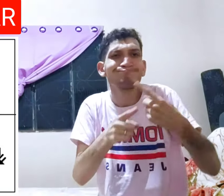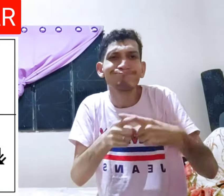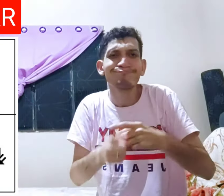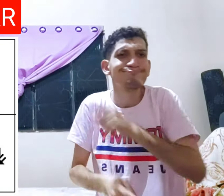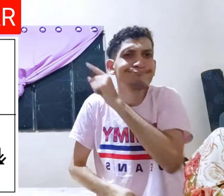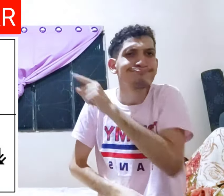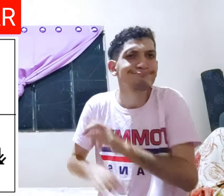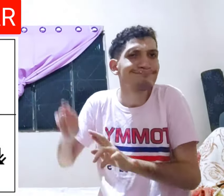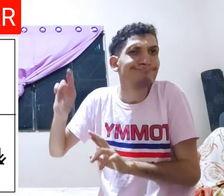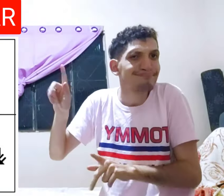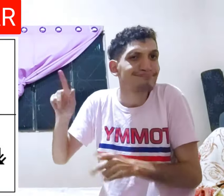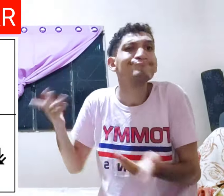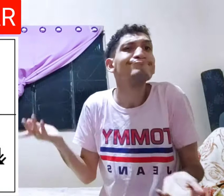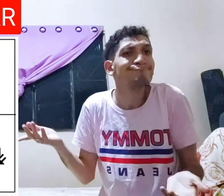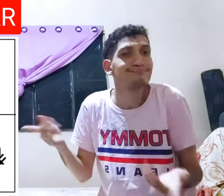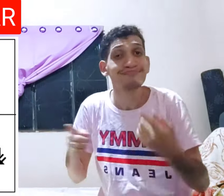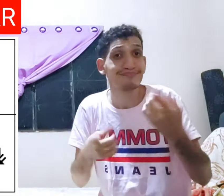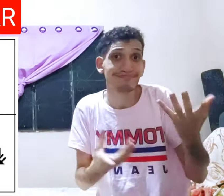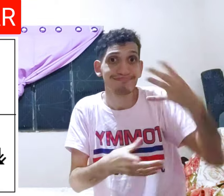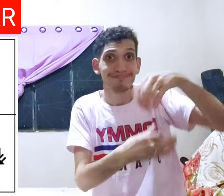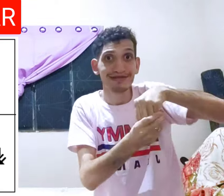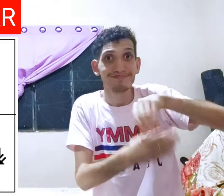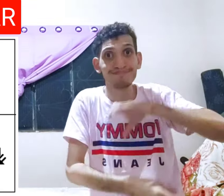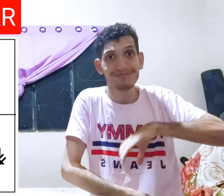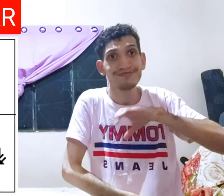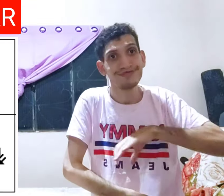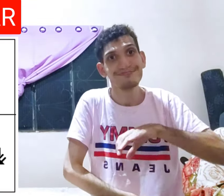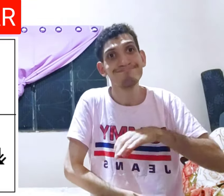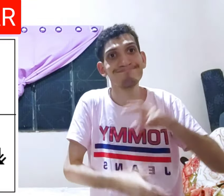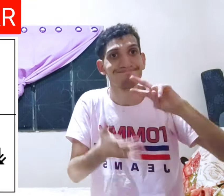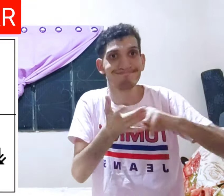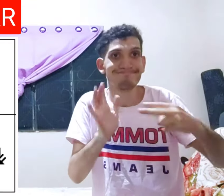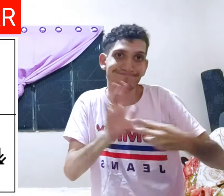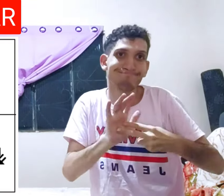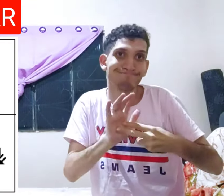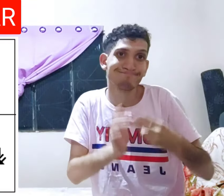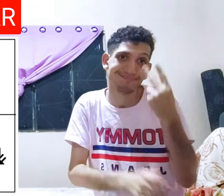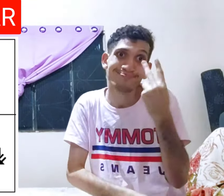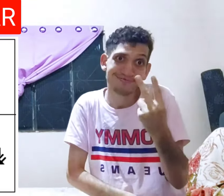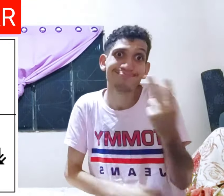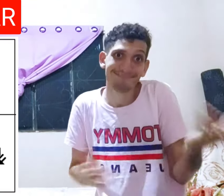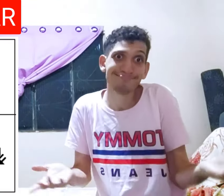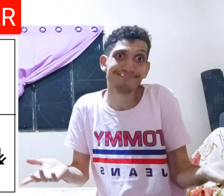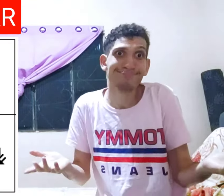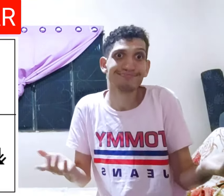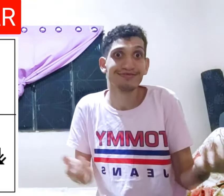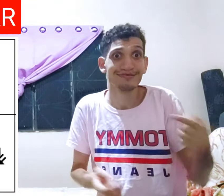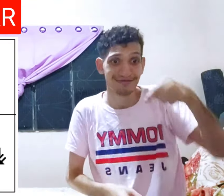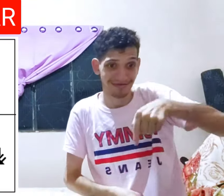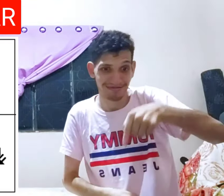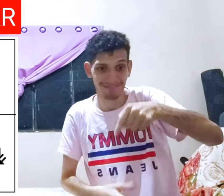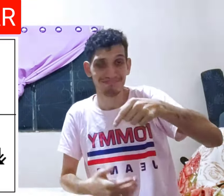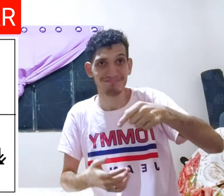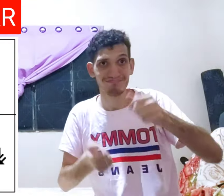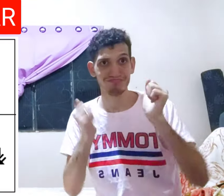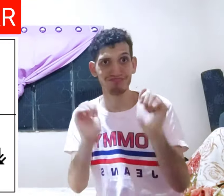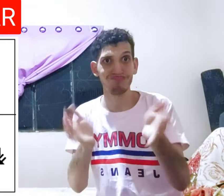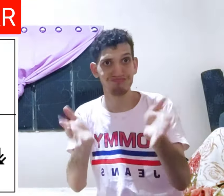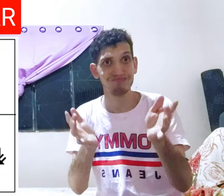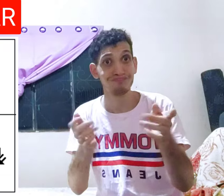entendeu? Entendeu? Por que esses dois diferentes? Por que é, por que esse significa dois? Aqui,